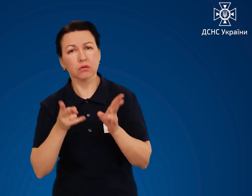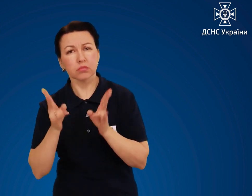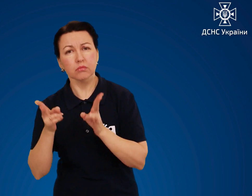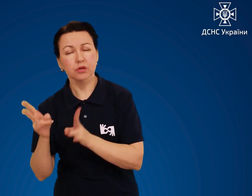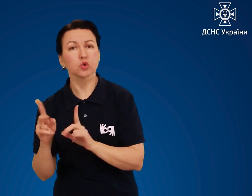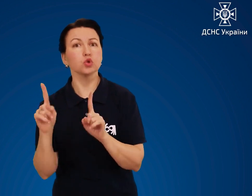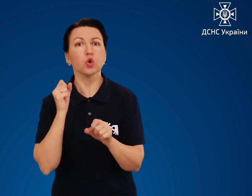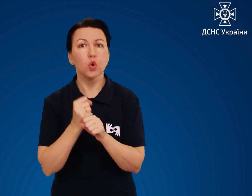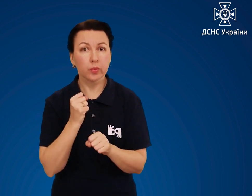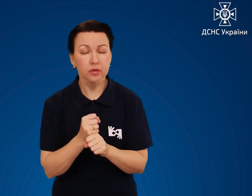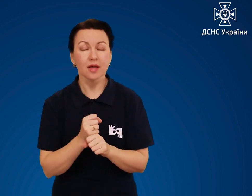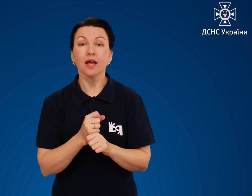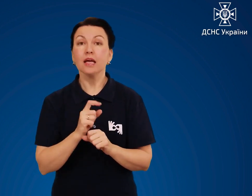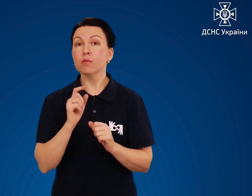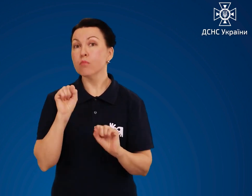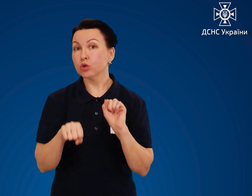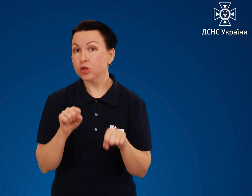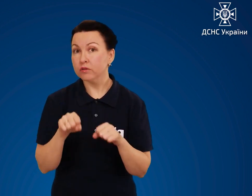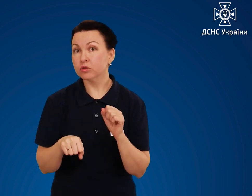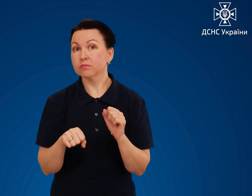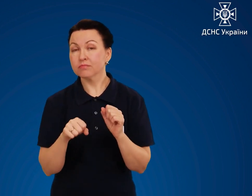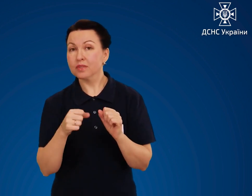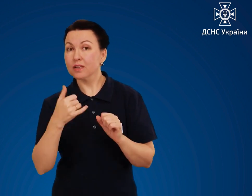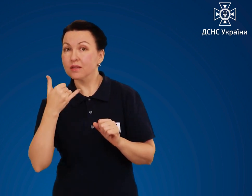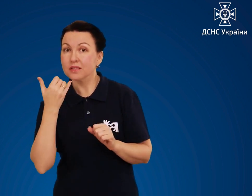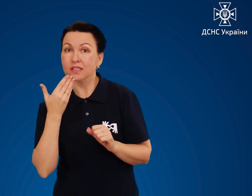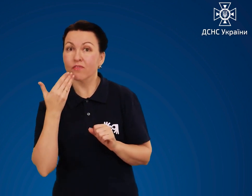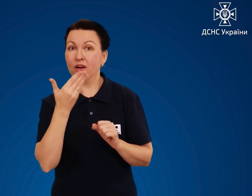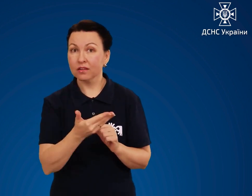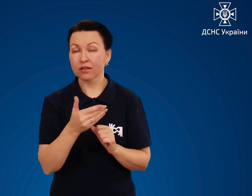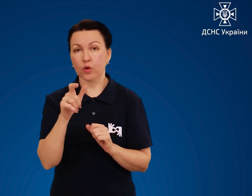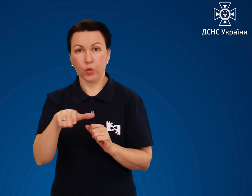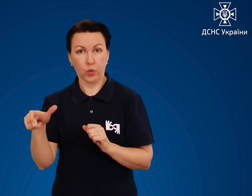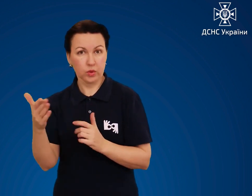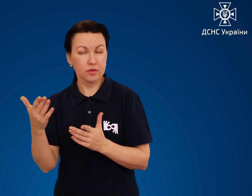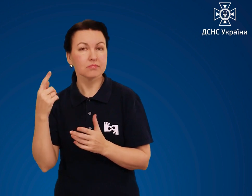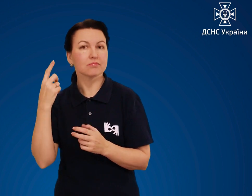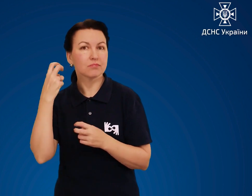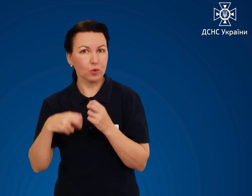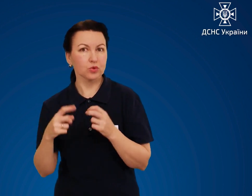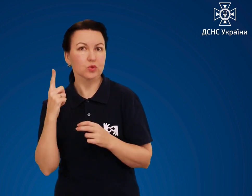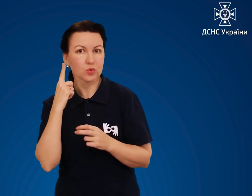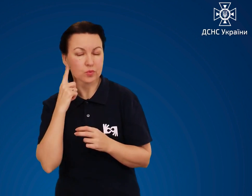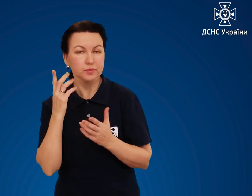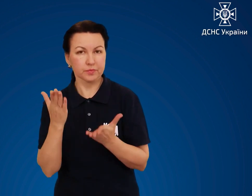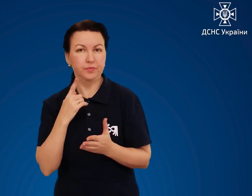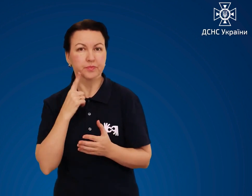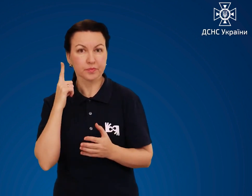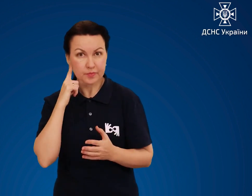ситуації та отримання можливості звернення осіб з порушенням слуху. У